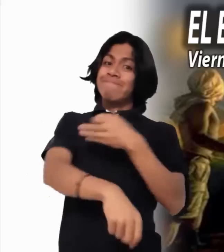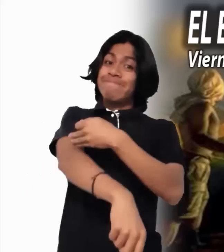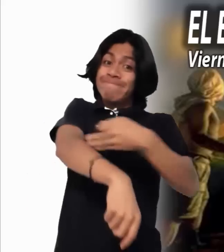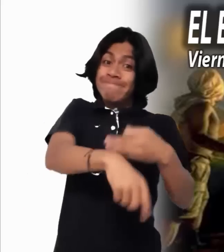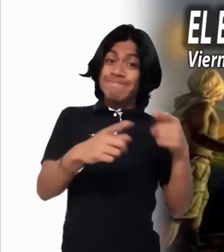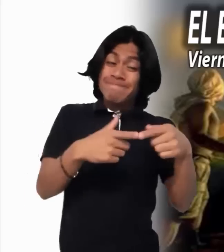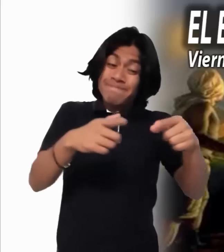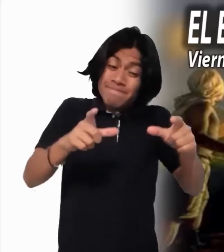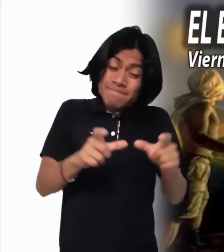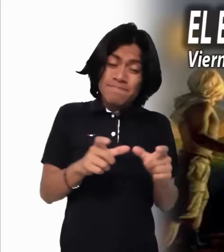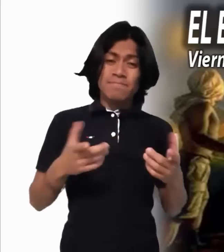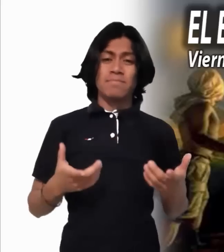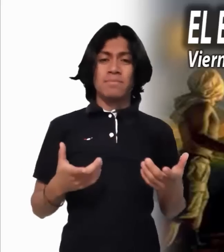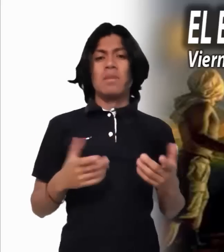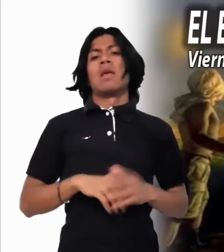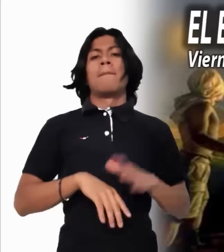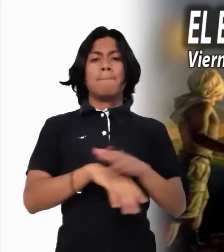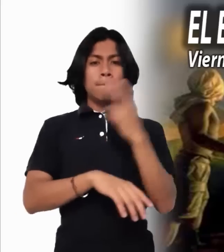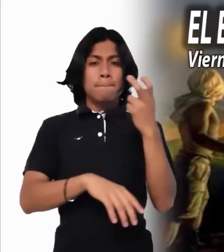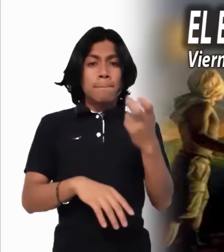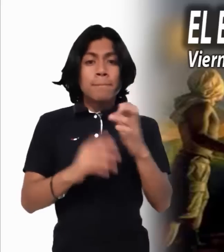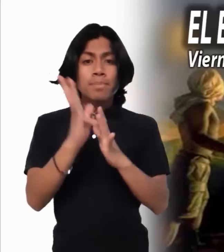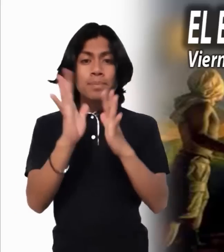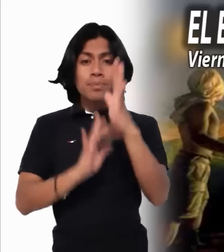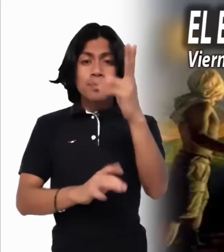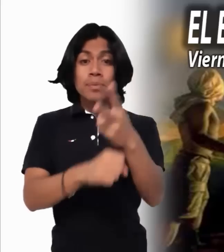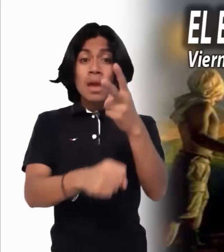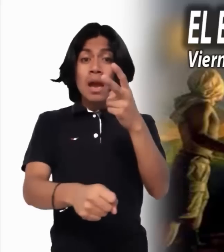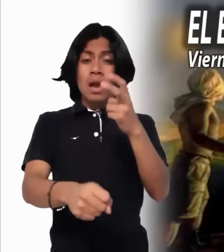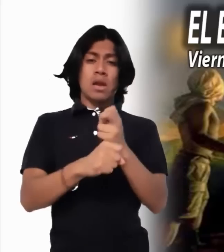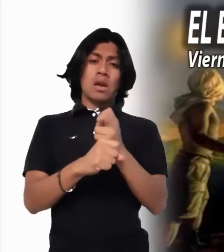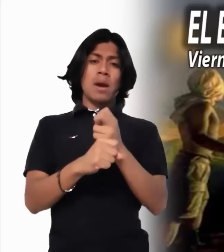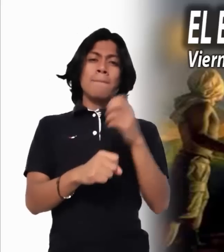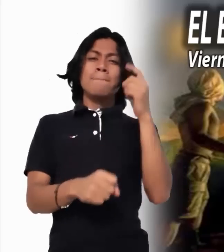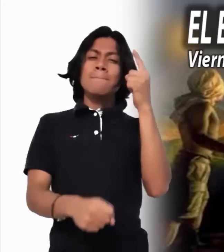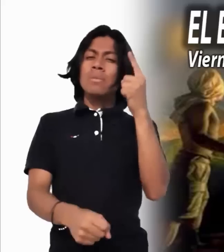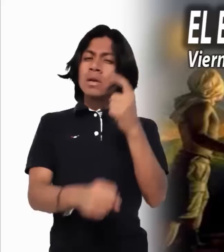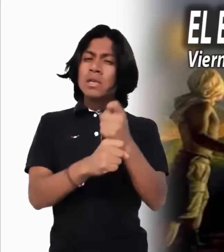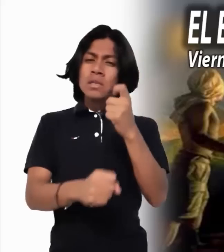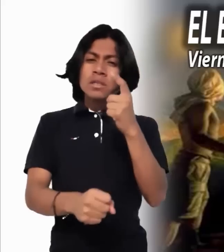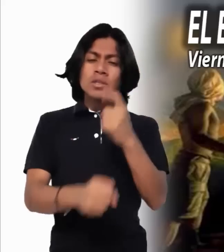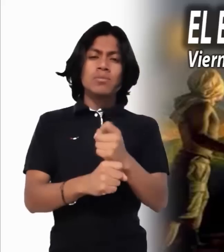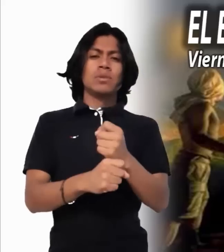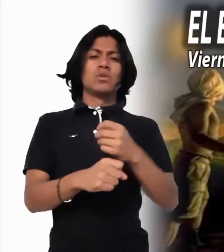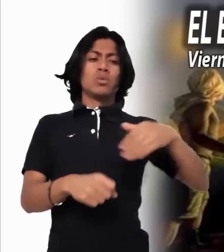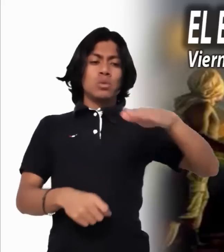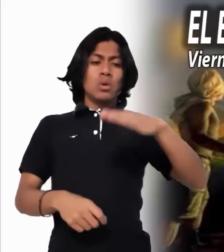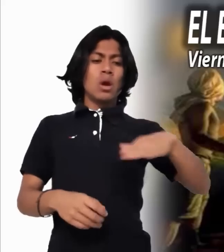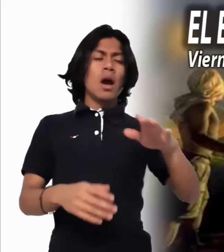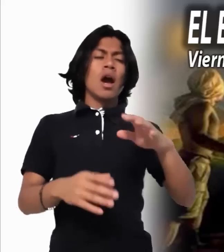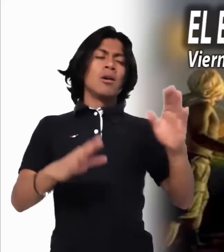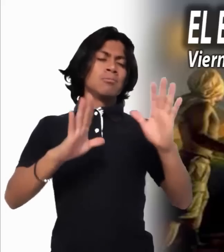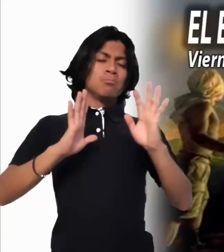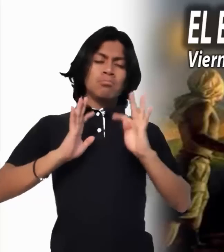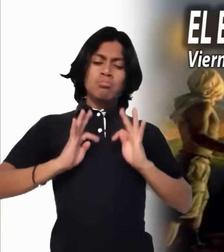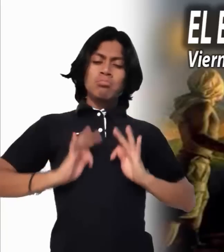es buscar primero la armonía y el equilibrio interior, antes de buscar dar